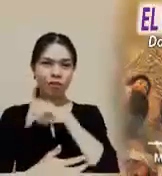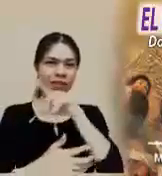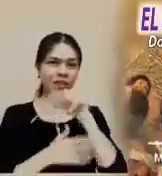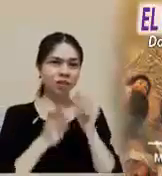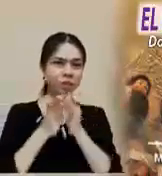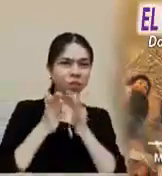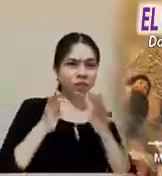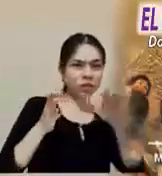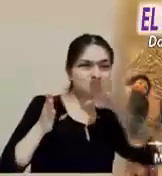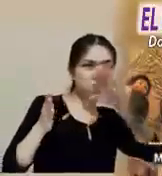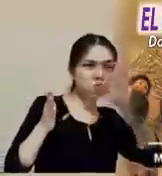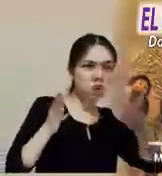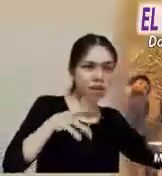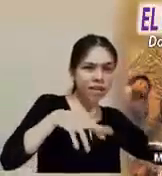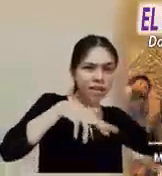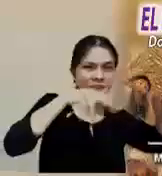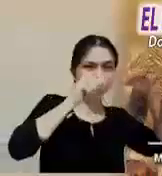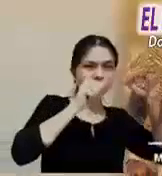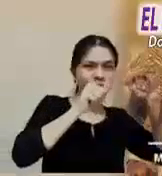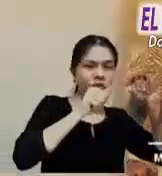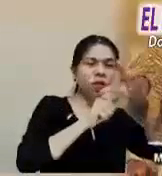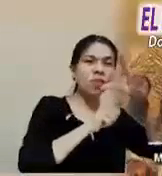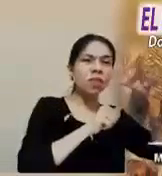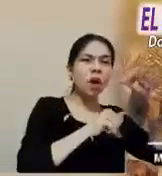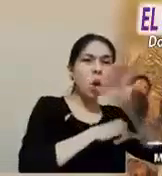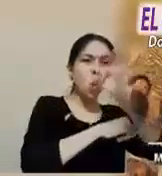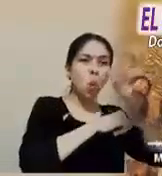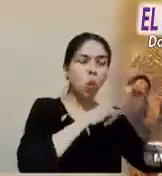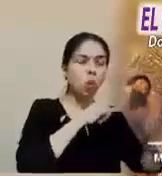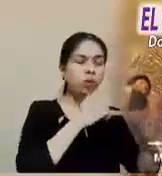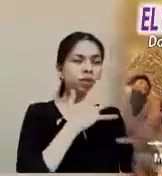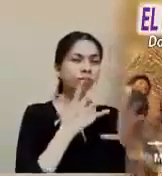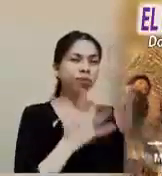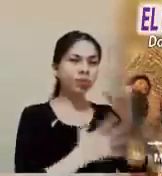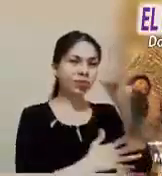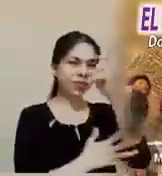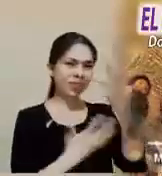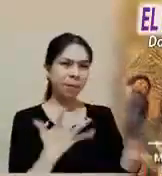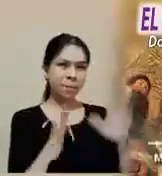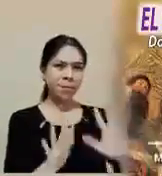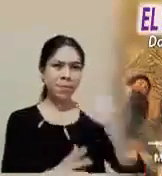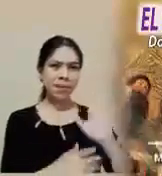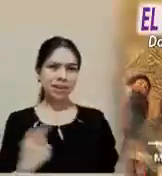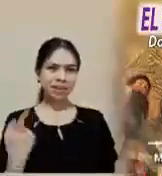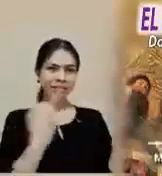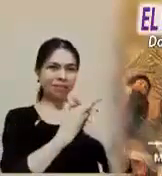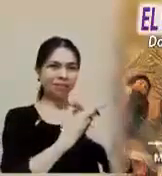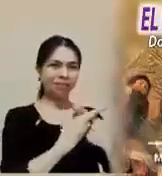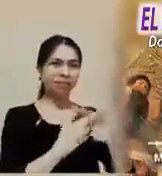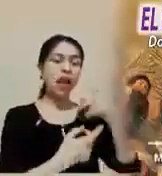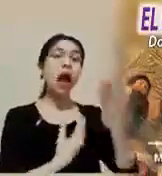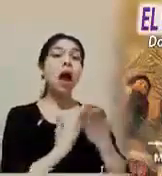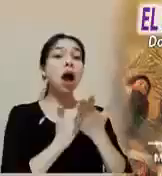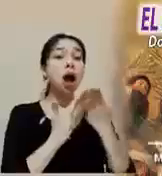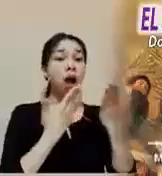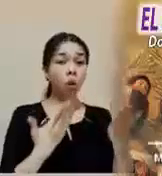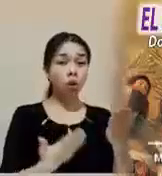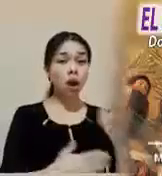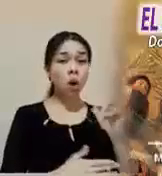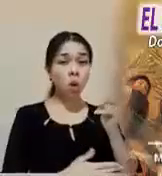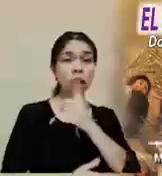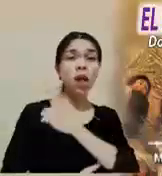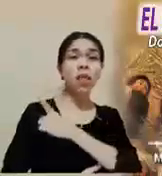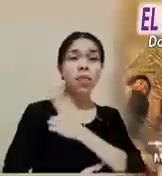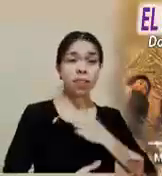serán el grito que clama por la vida en una cultura de muerte, corrupción y mentira. Hoy